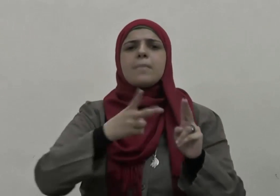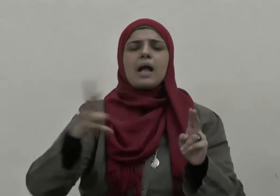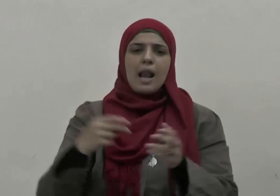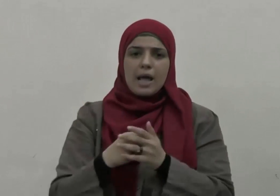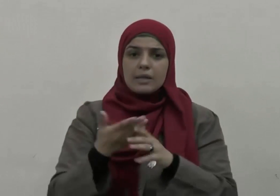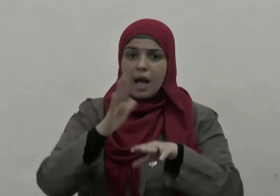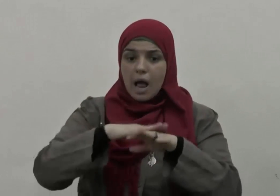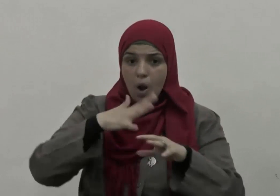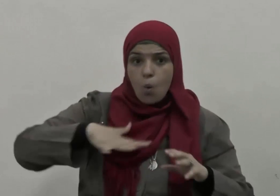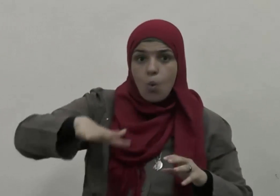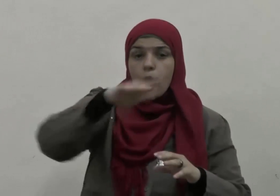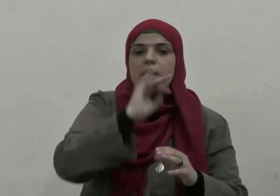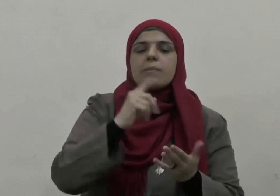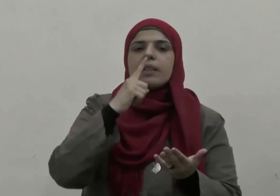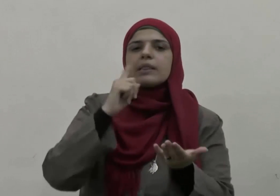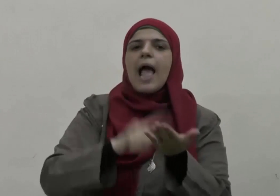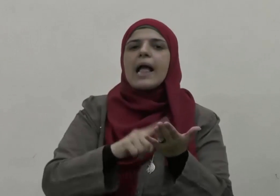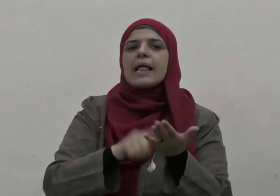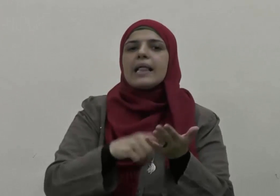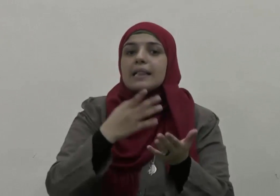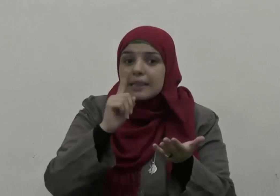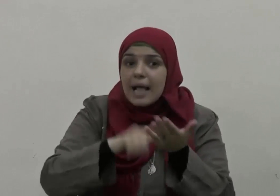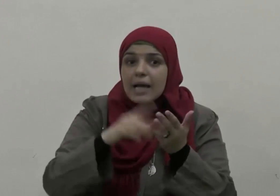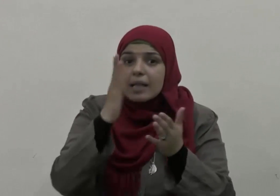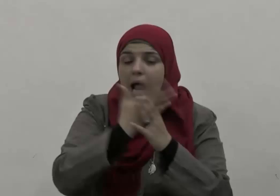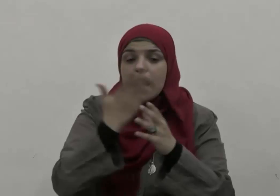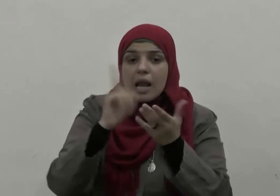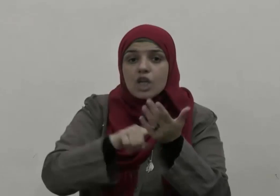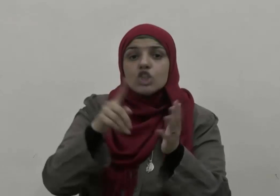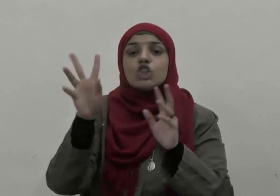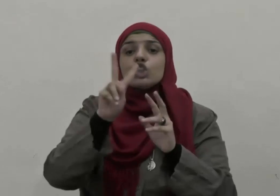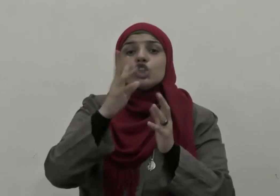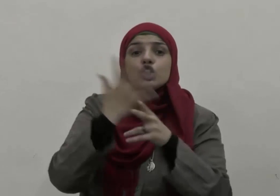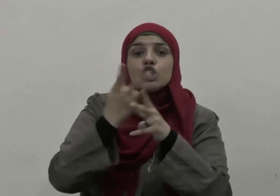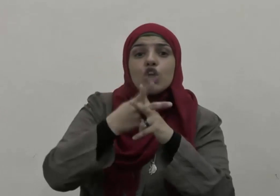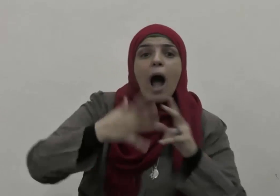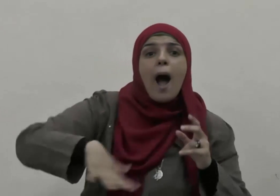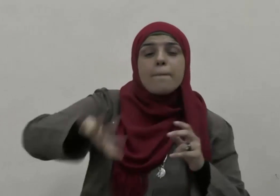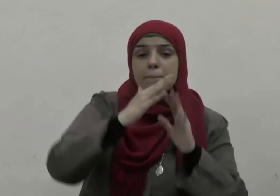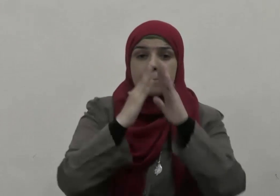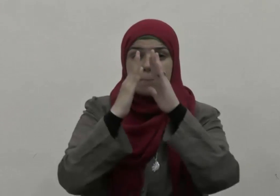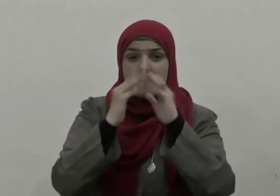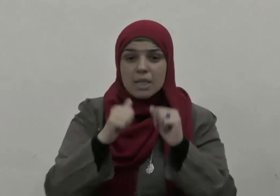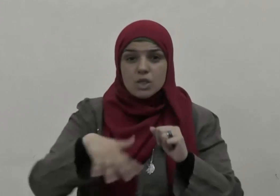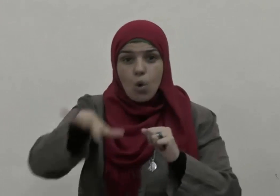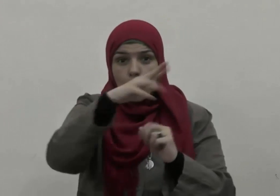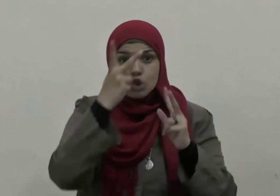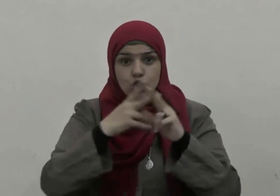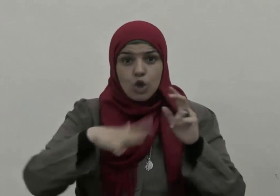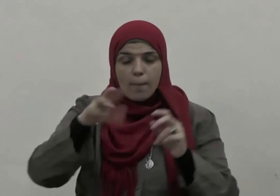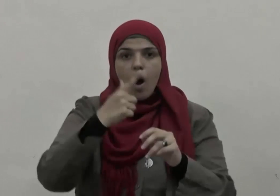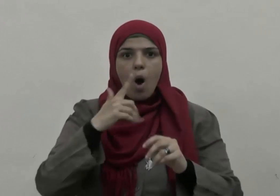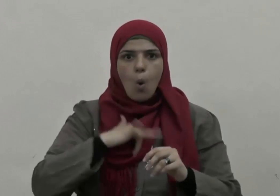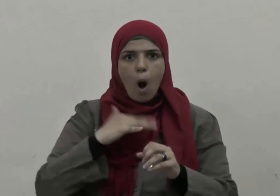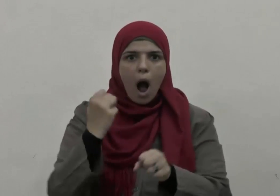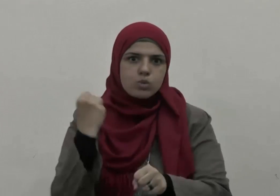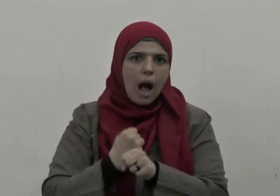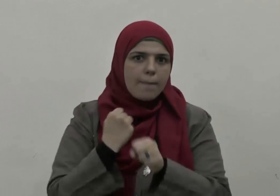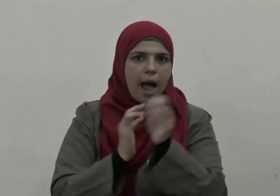على أننا نؤكد أن الشعب المصري حينما تسود روح العمل